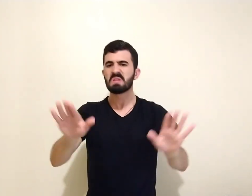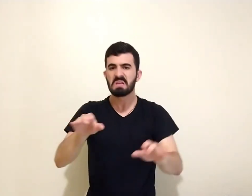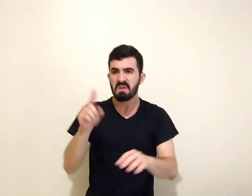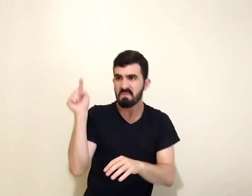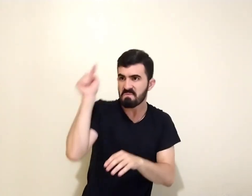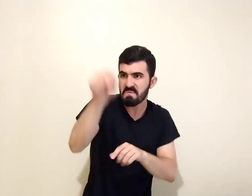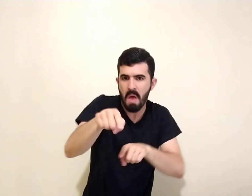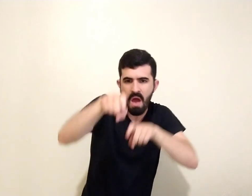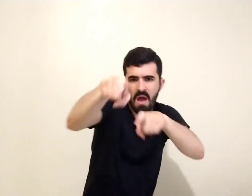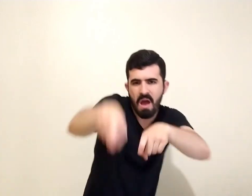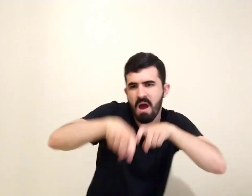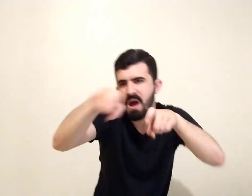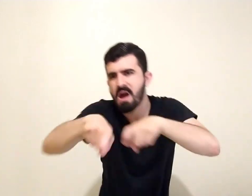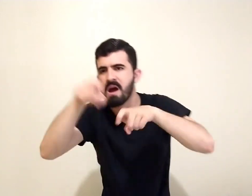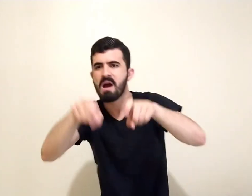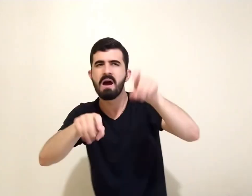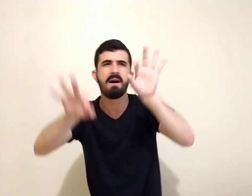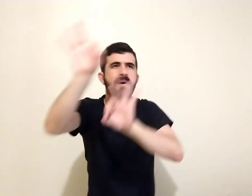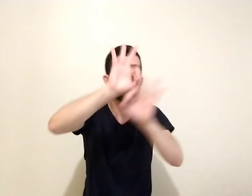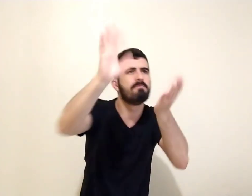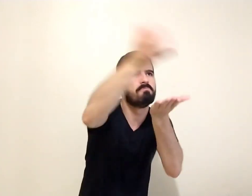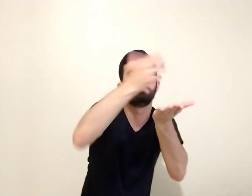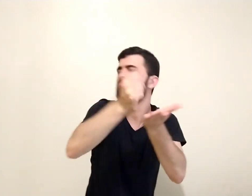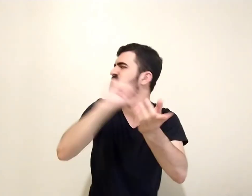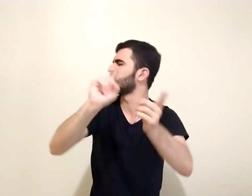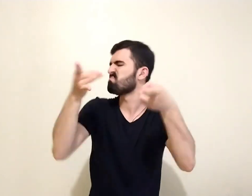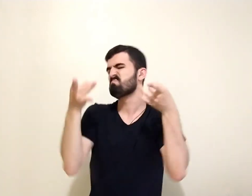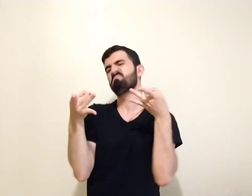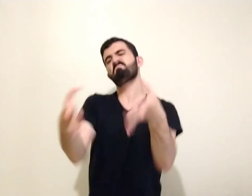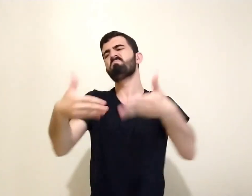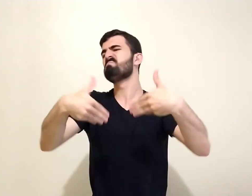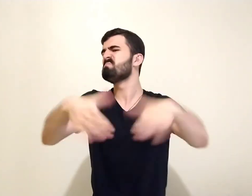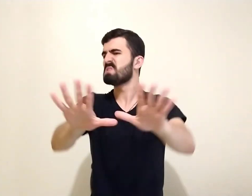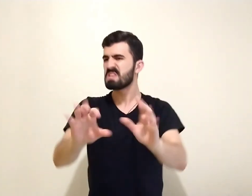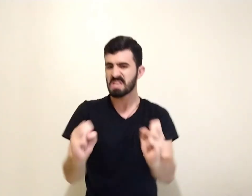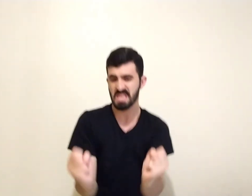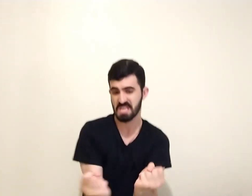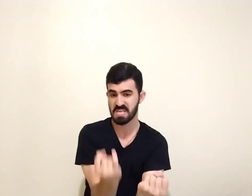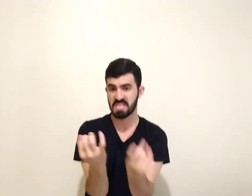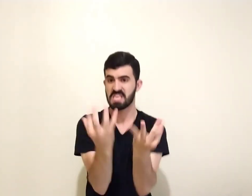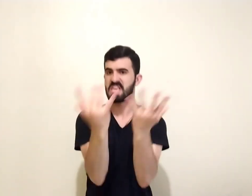Vou derrubar o muro E ela será pisoteada